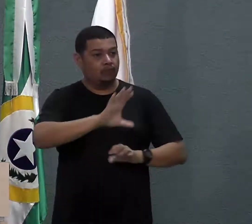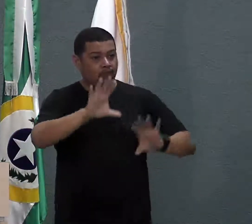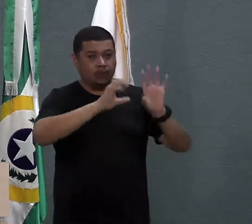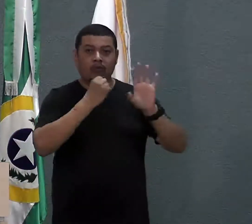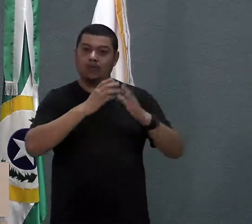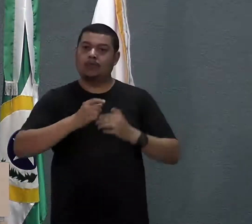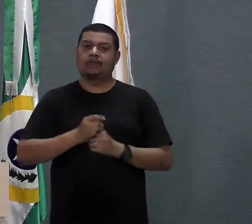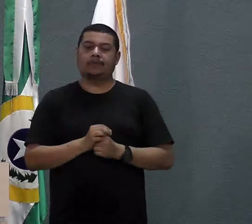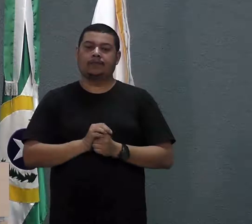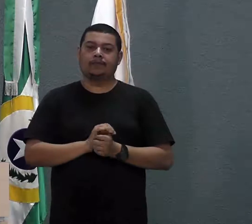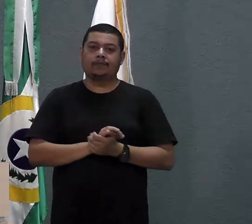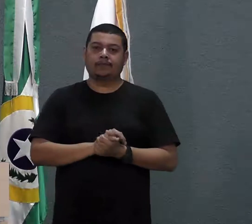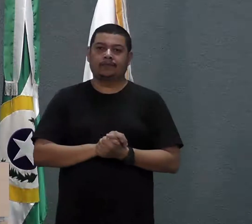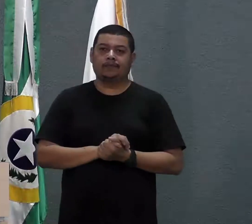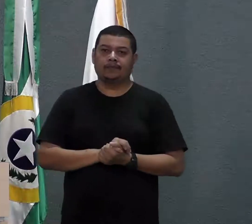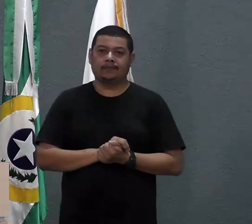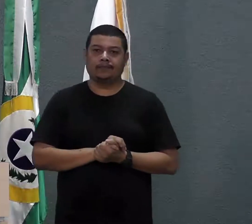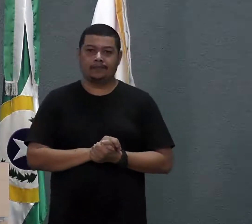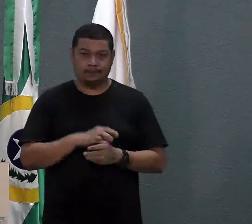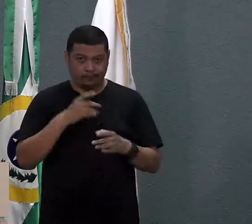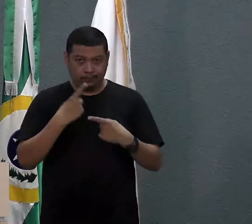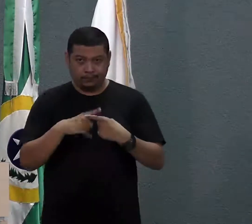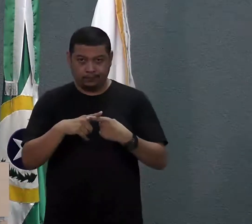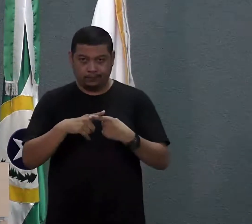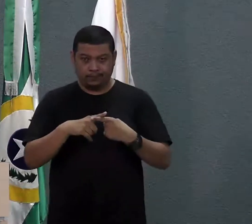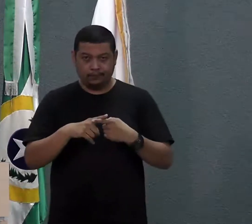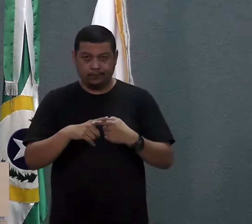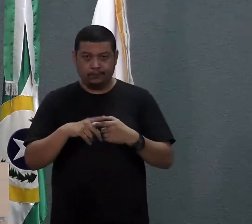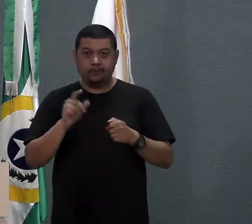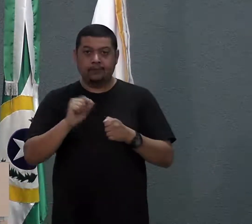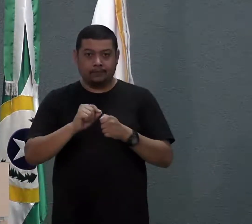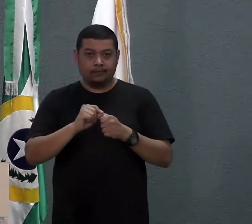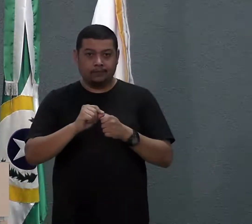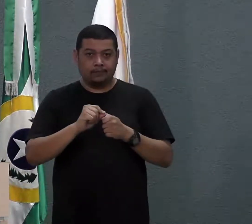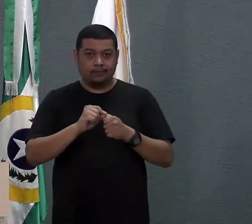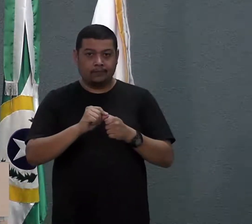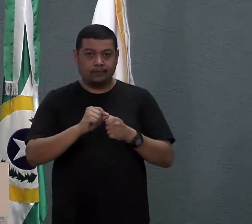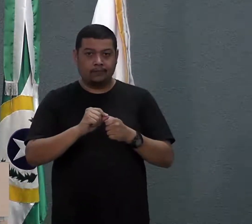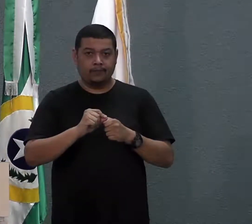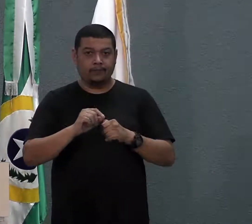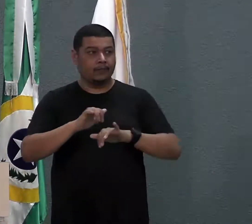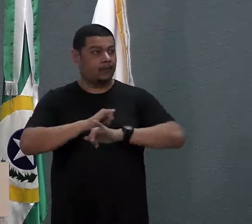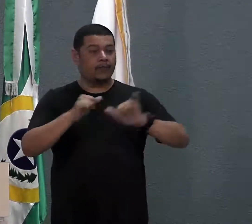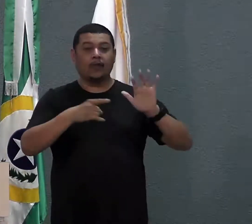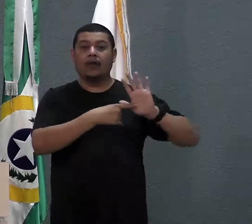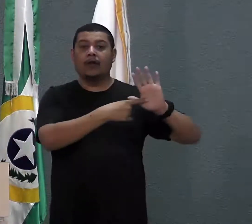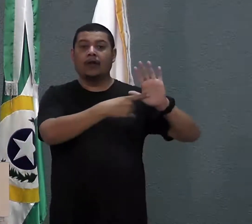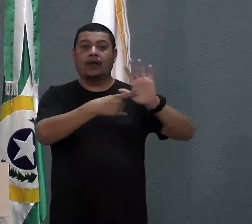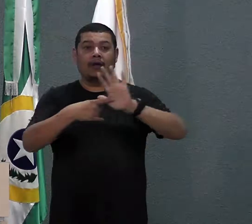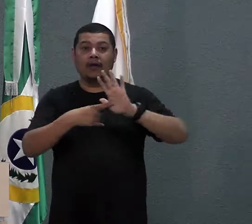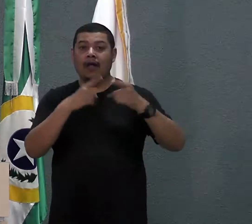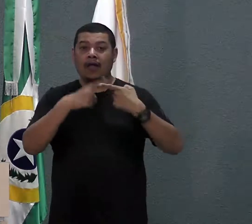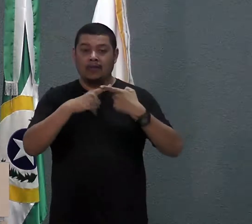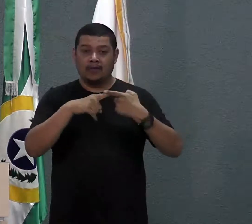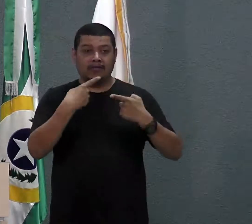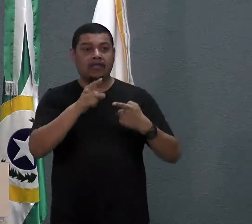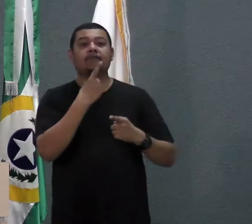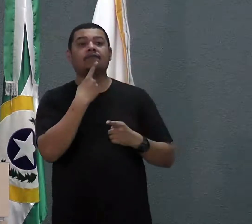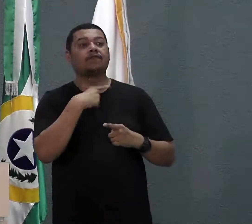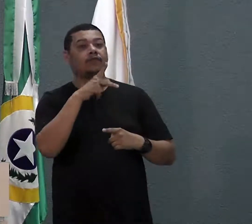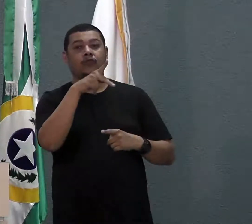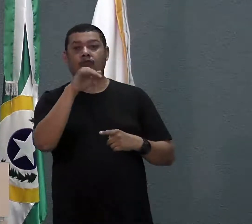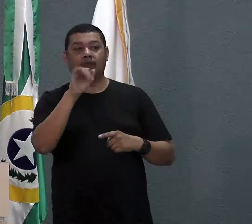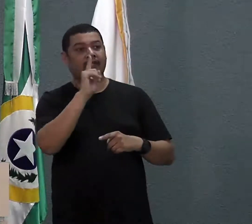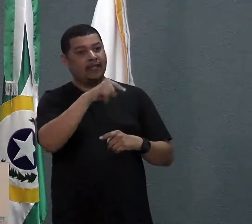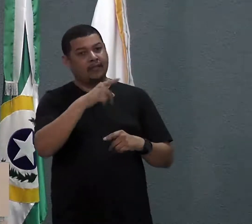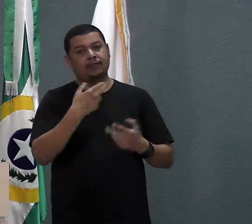pela logística dela. Então, vamos fazer essa audiência só realmente para referendar isso, para ver se a vontade dos pais é isso